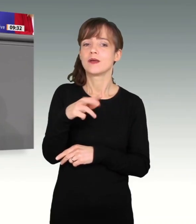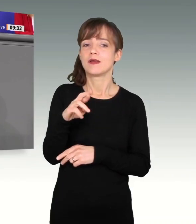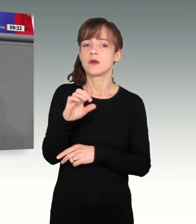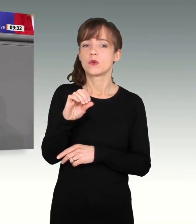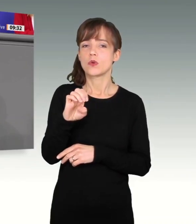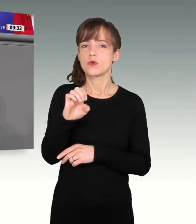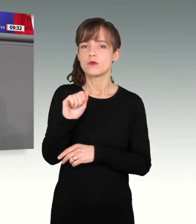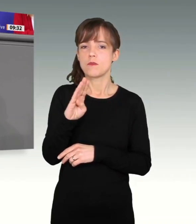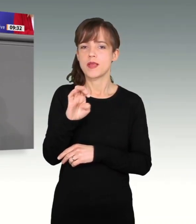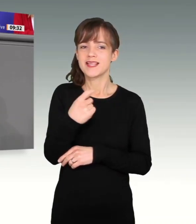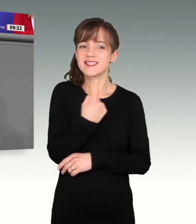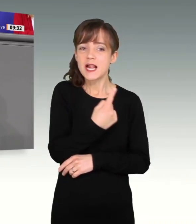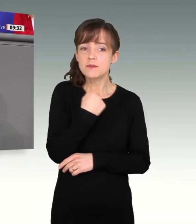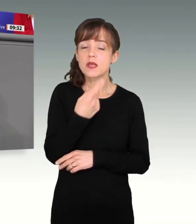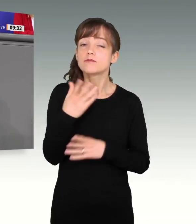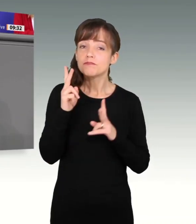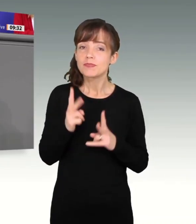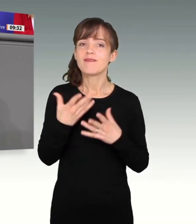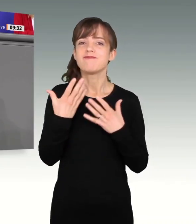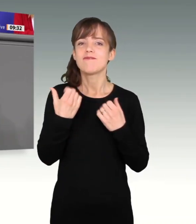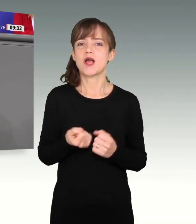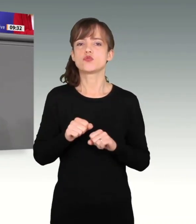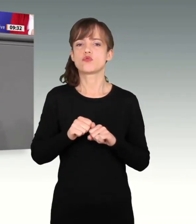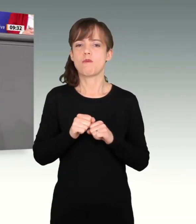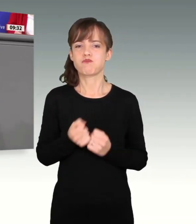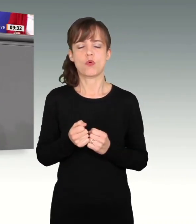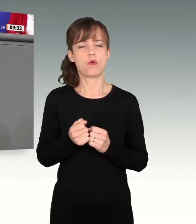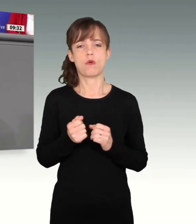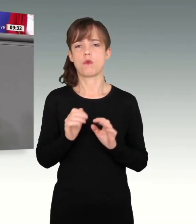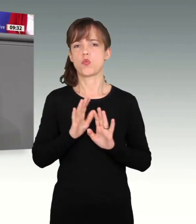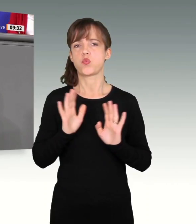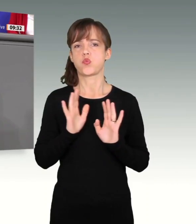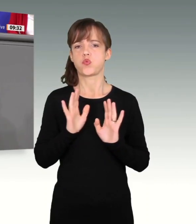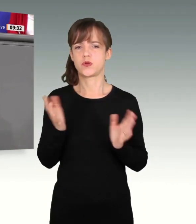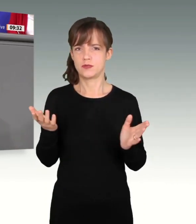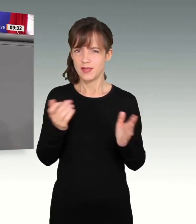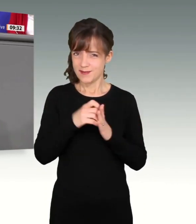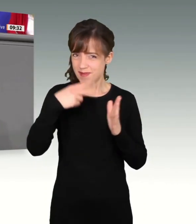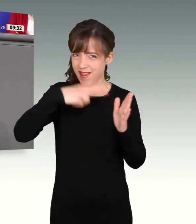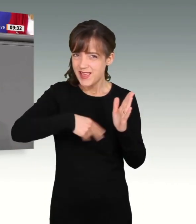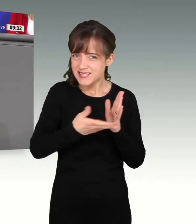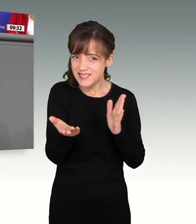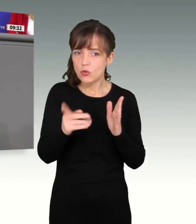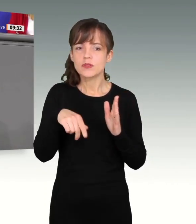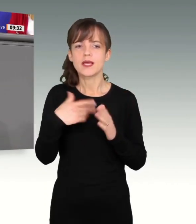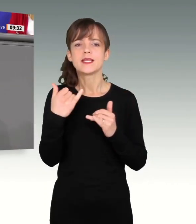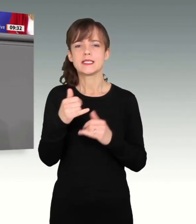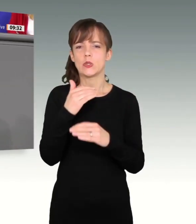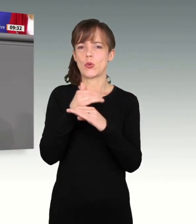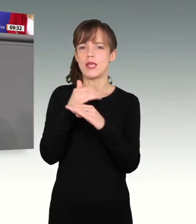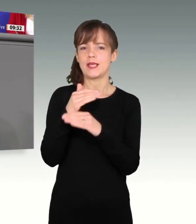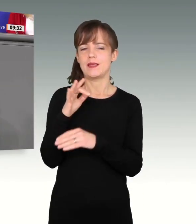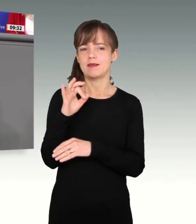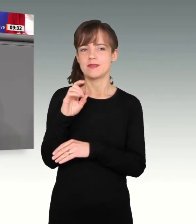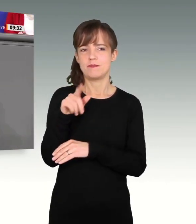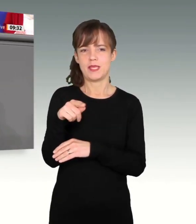Verfassungsbruch par excellence. Nachlesen. Und dann wollen wir in der Tat den ja eben schon sehr aktiven FDP-Kollegen Dürr nicht ganz